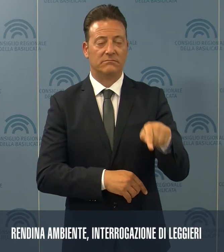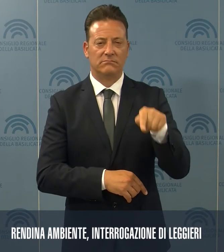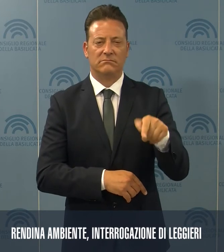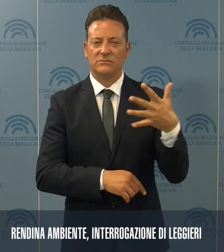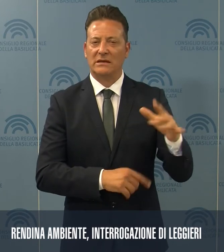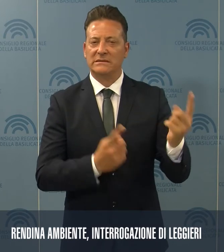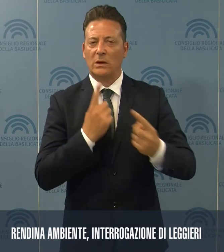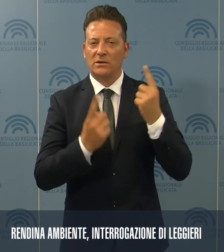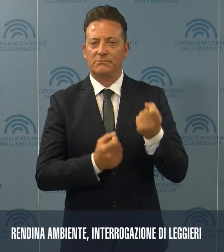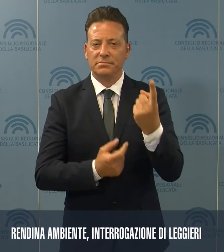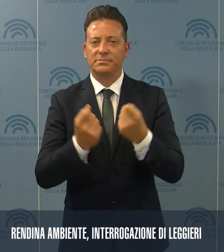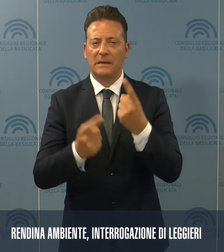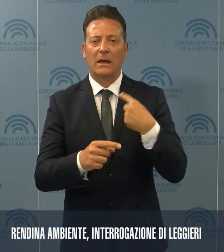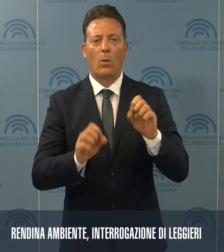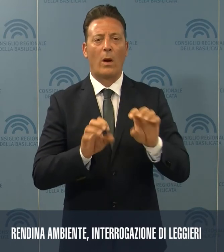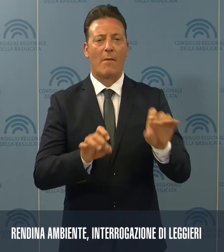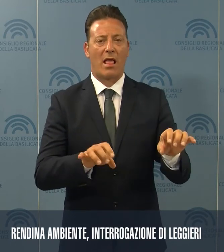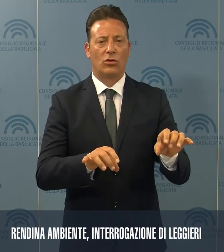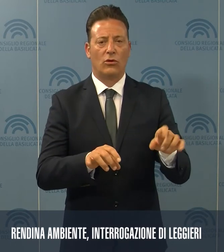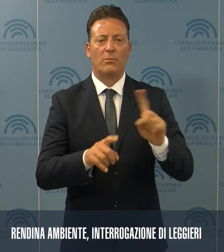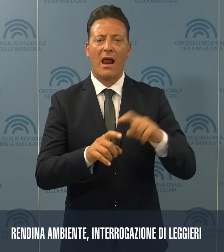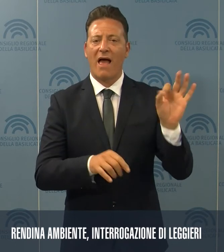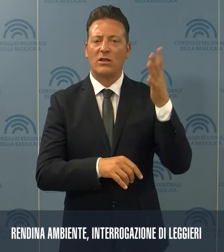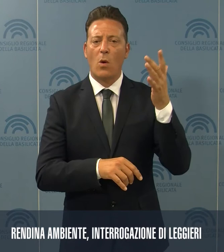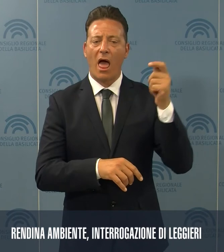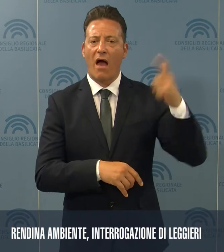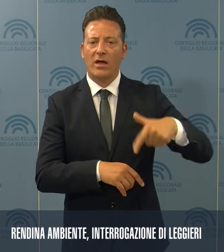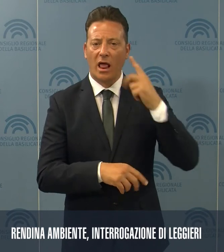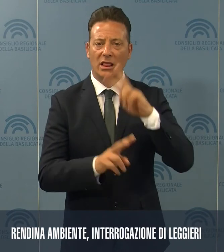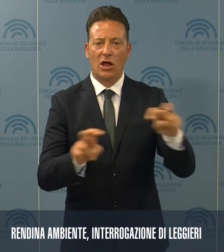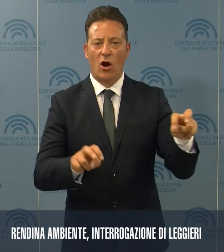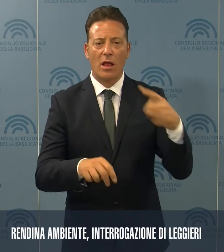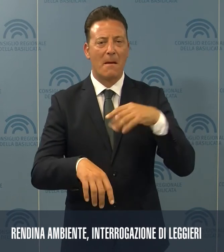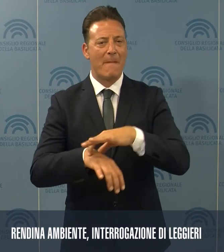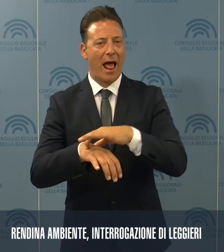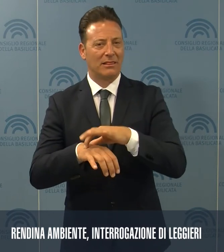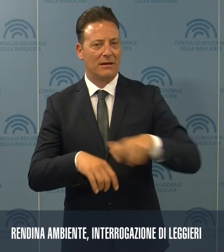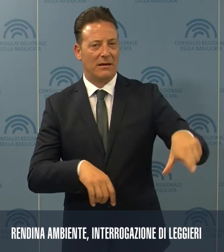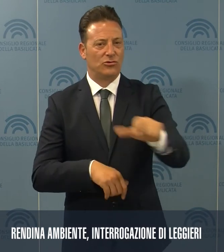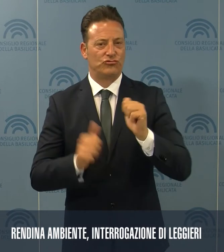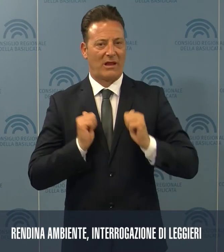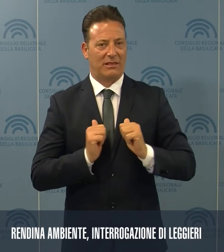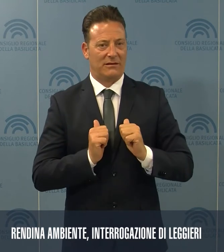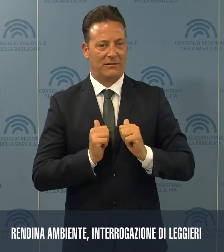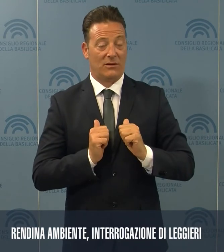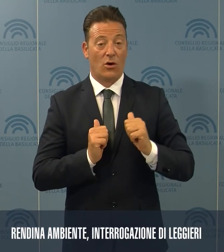fenomeni di inquinamento e l'eventuale avvio di un'indagine epidemiologica. Il Consigliere fa